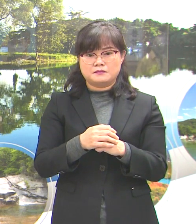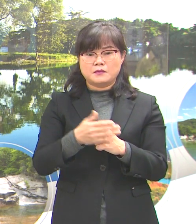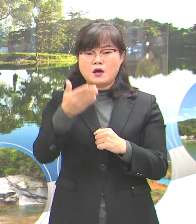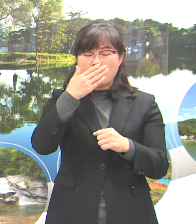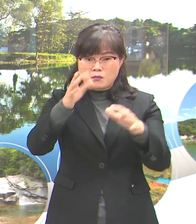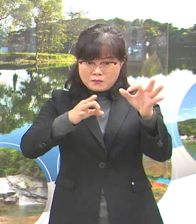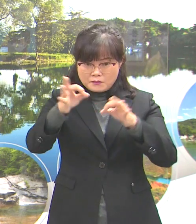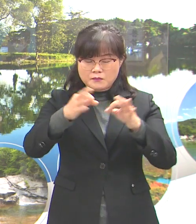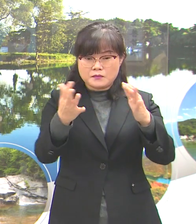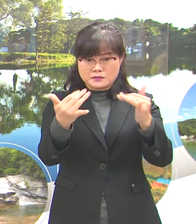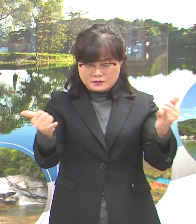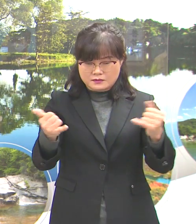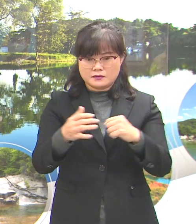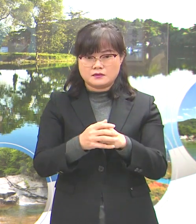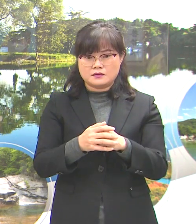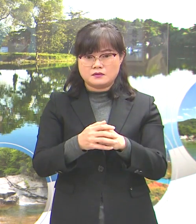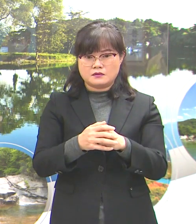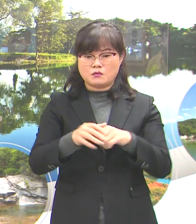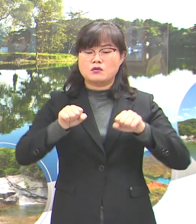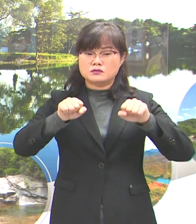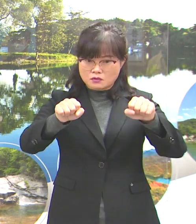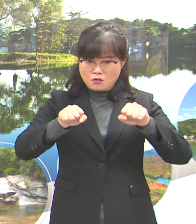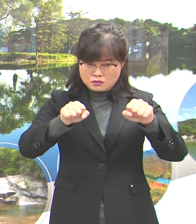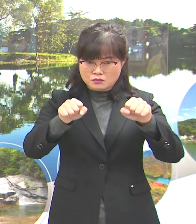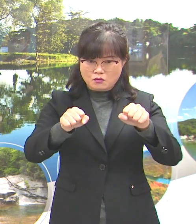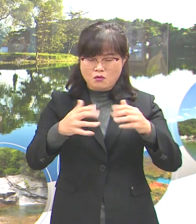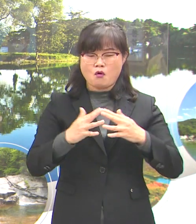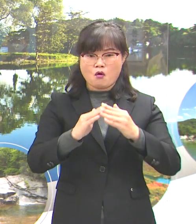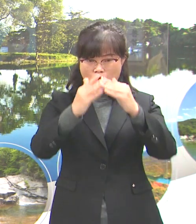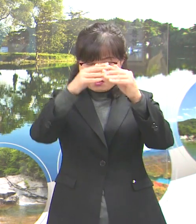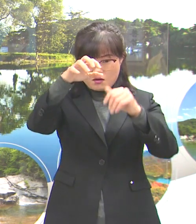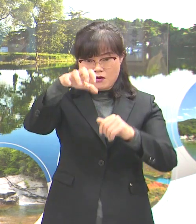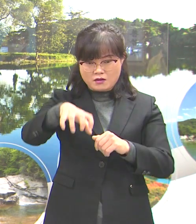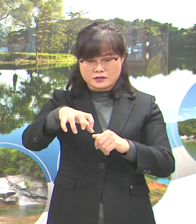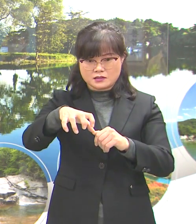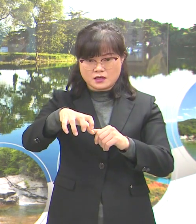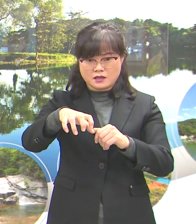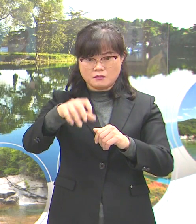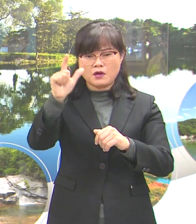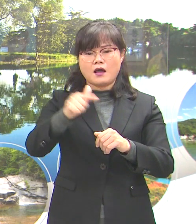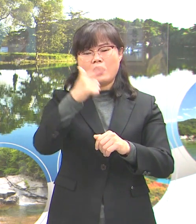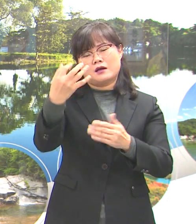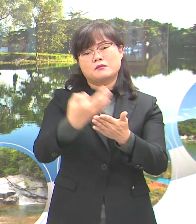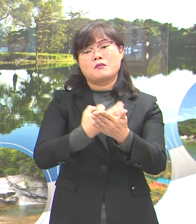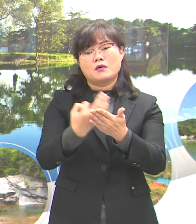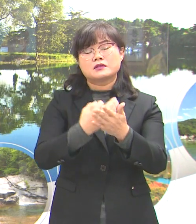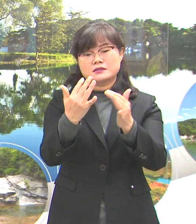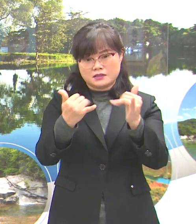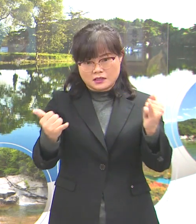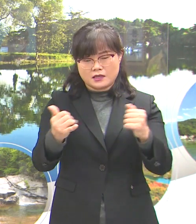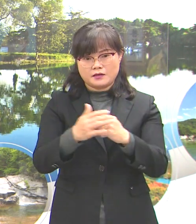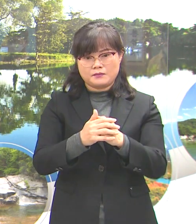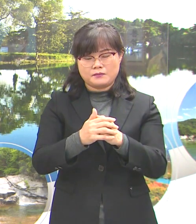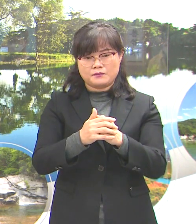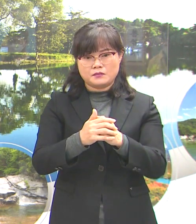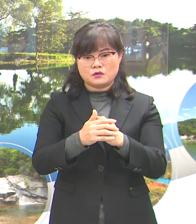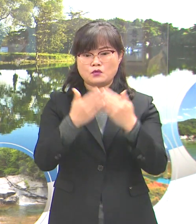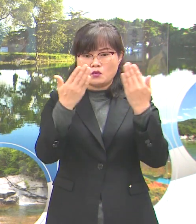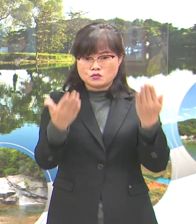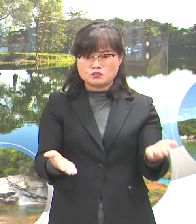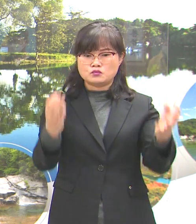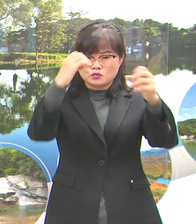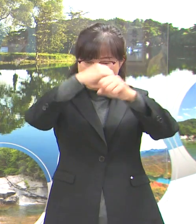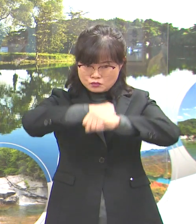종사자, 청소, 건설현장 일용근로자, 휴폐업소